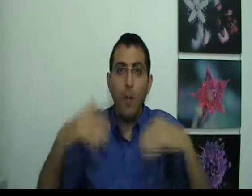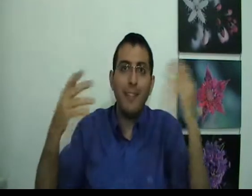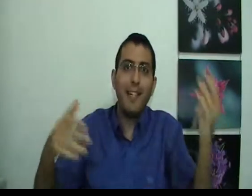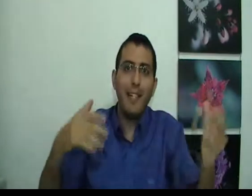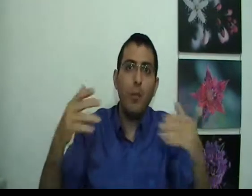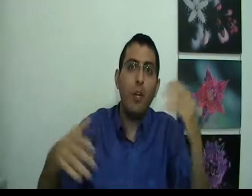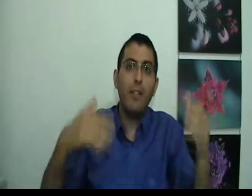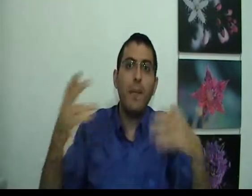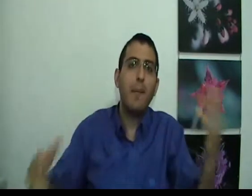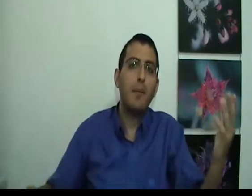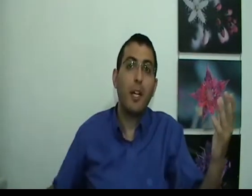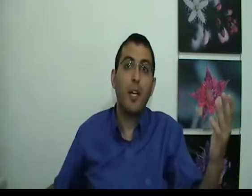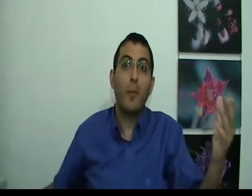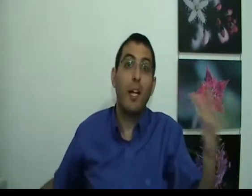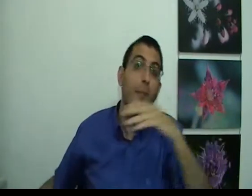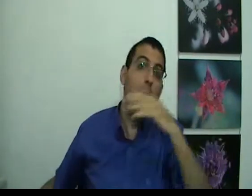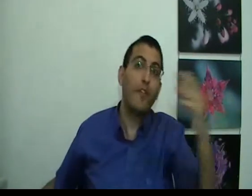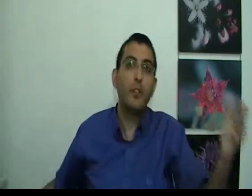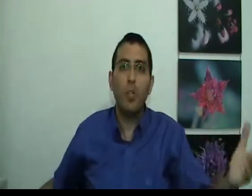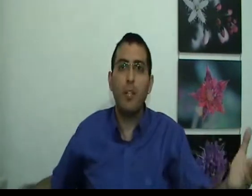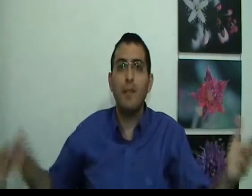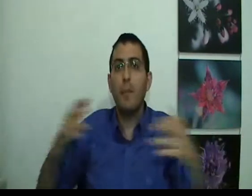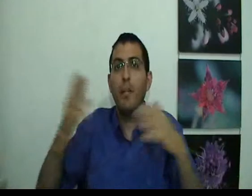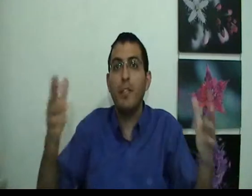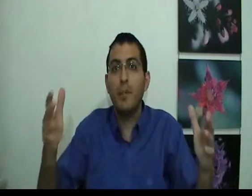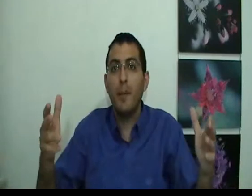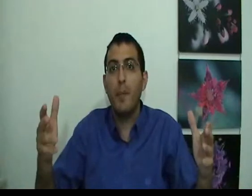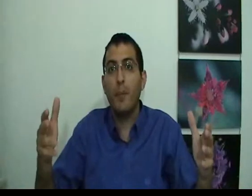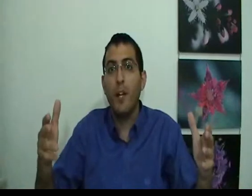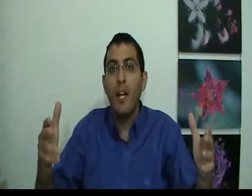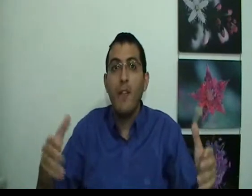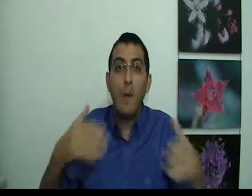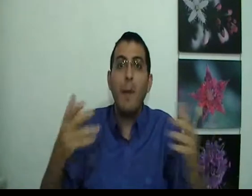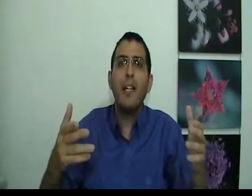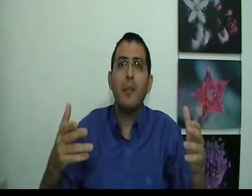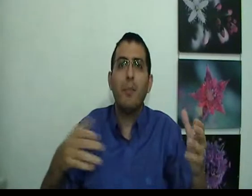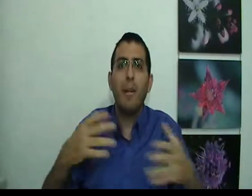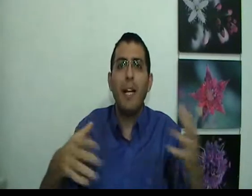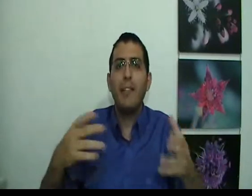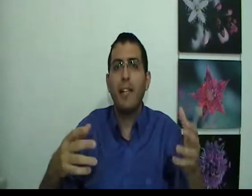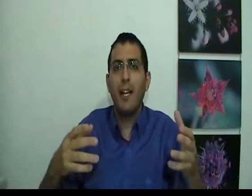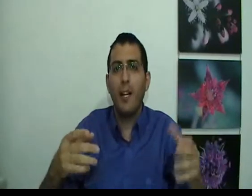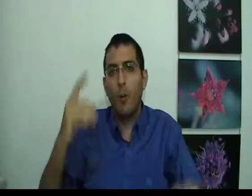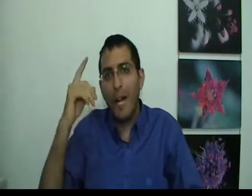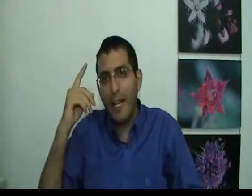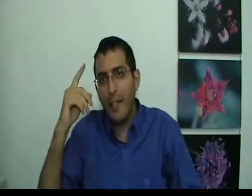מתכנה, הוא לא יכול לתכנן מה יהיה בהמשך החלום בחלום יש בו קפיצות כל הזמן, מפה לשם משם לפה ומי מחליט איך יצנה לה חלום? האני,